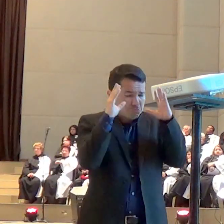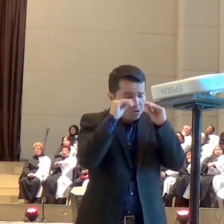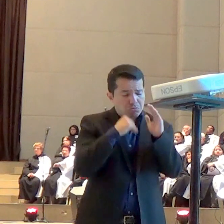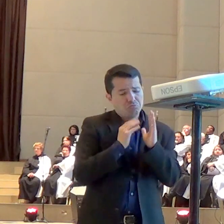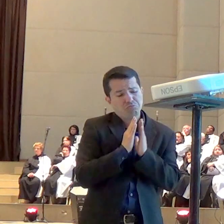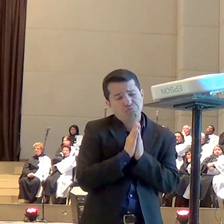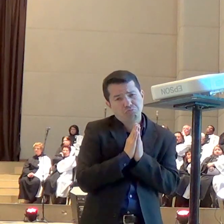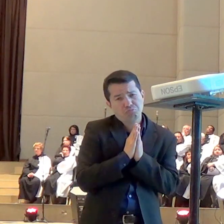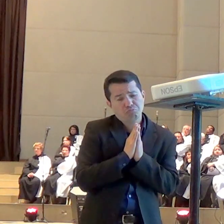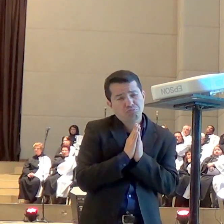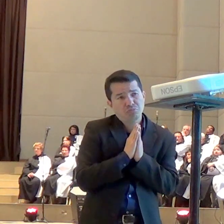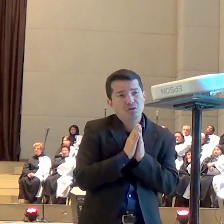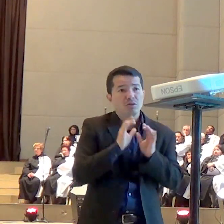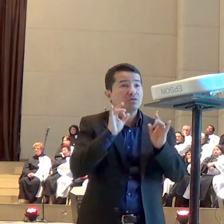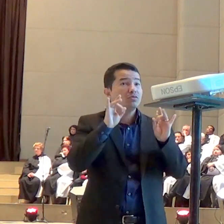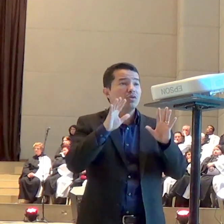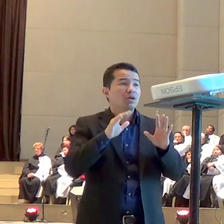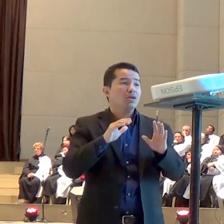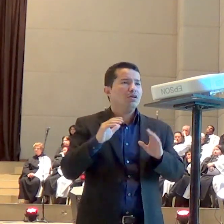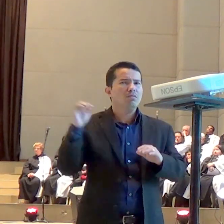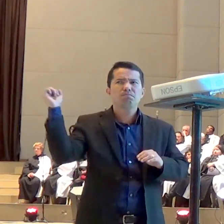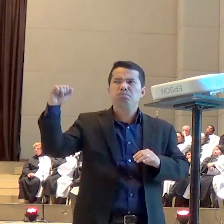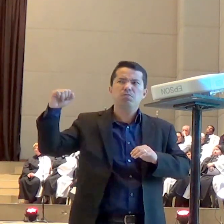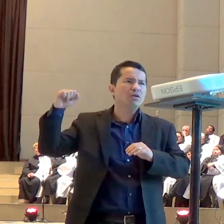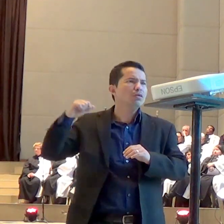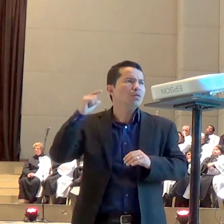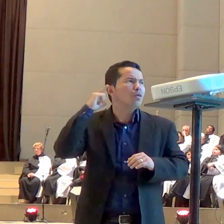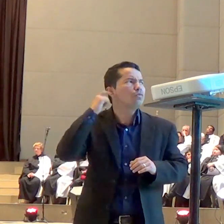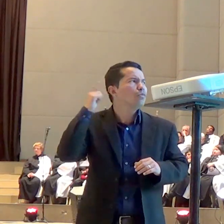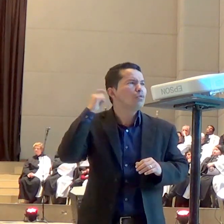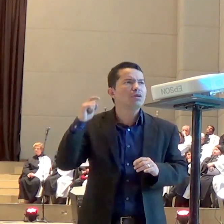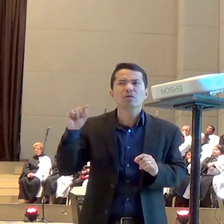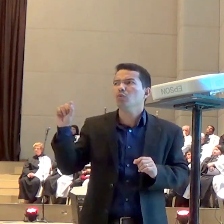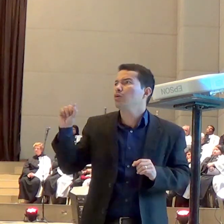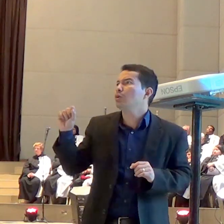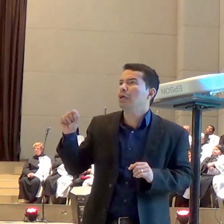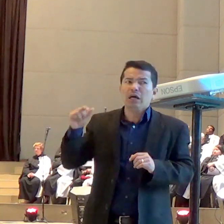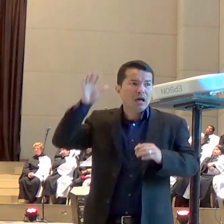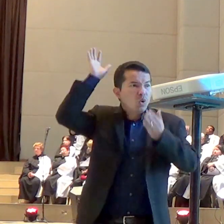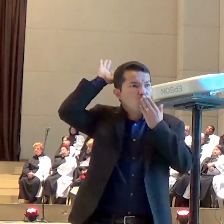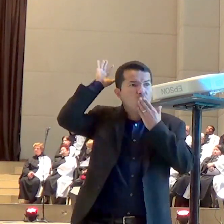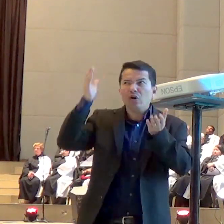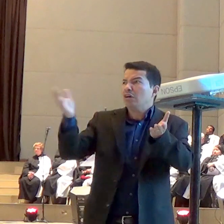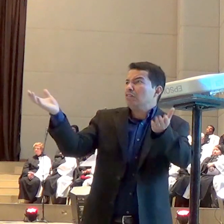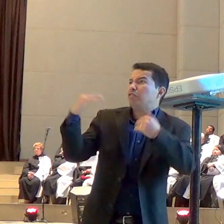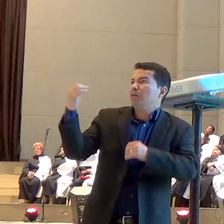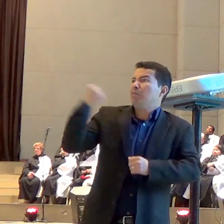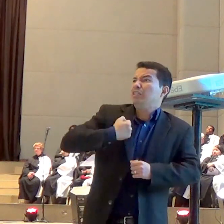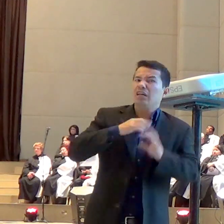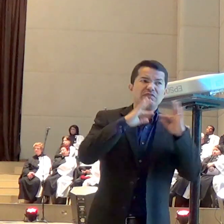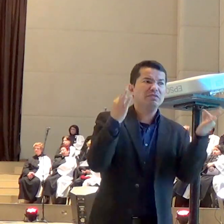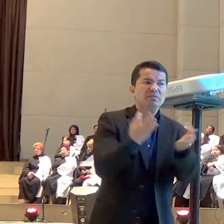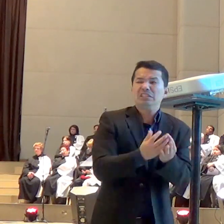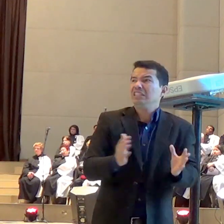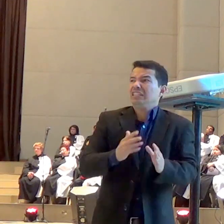eles podiam fazer dobrar seus joelhos e orar começaram a clamar a Deus pela misericórdia dele clamaram pela misericórdia